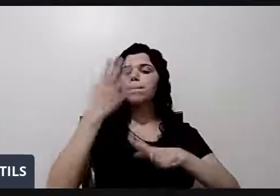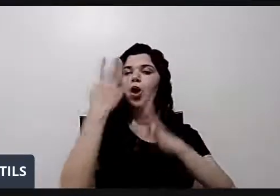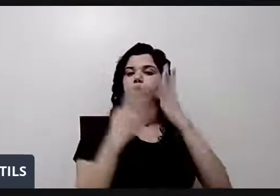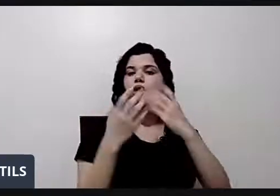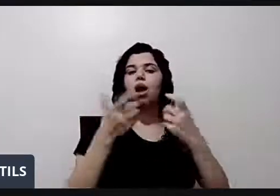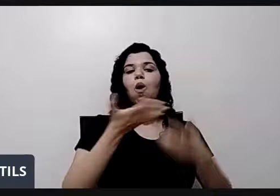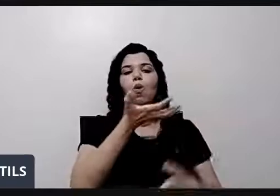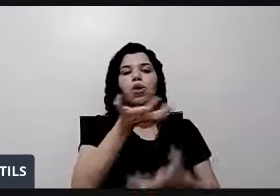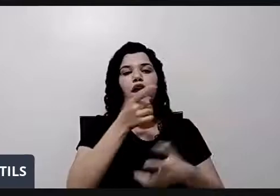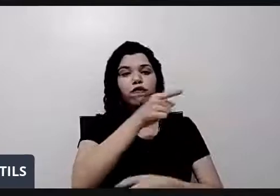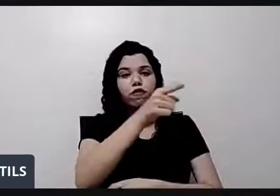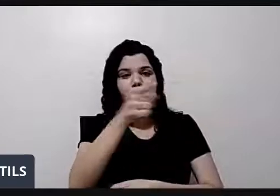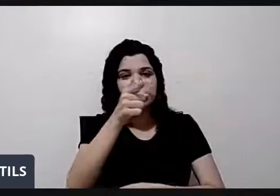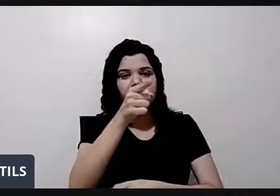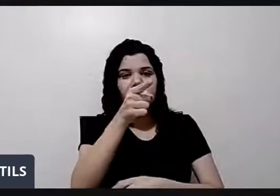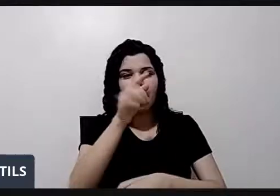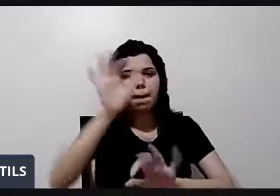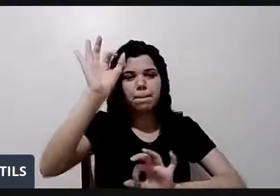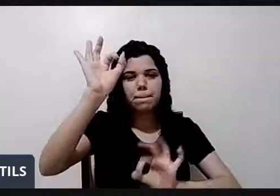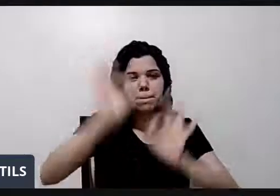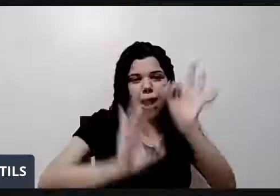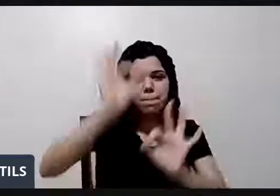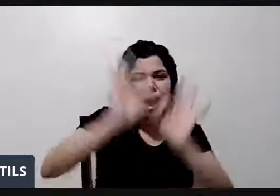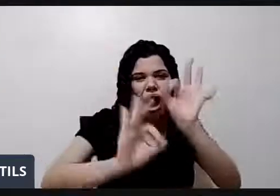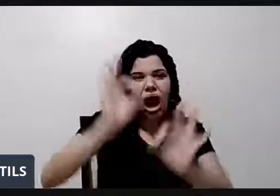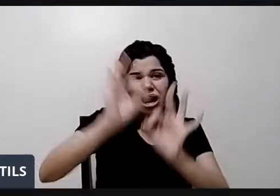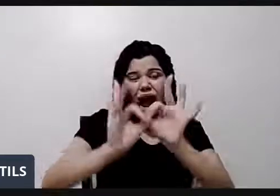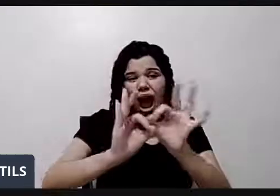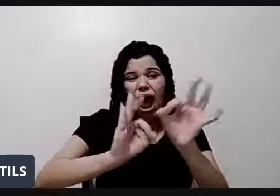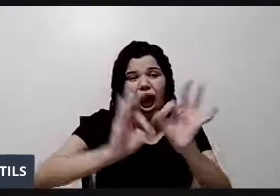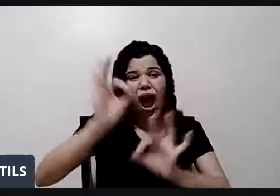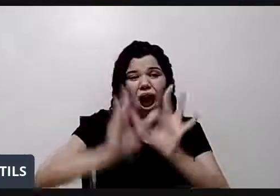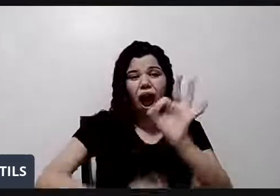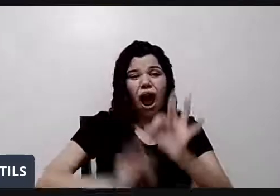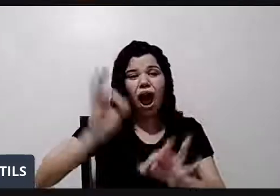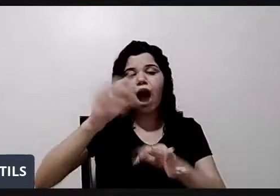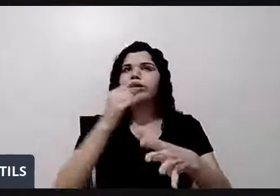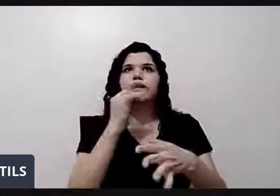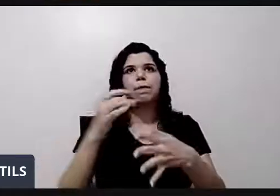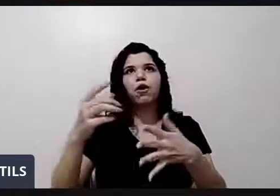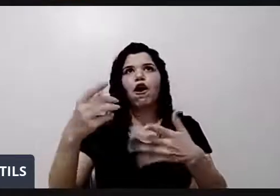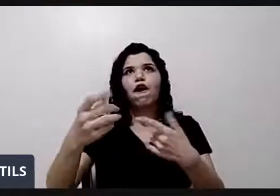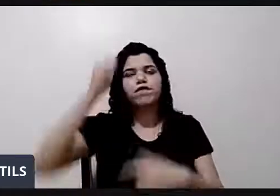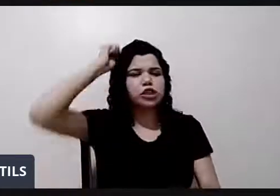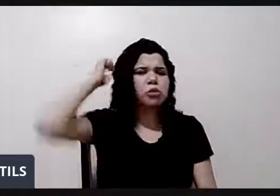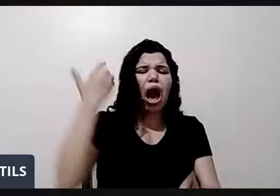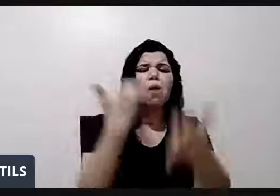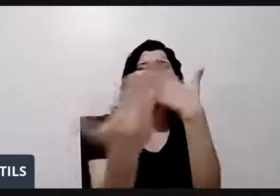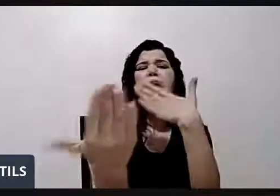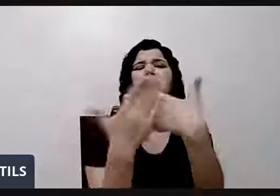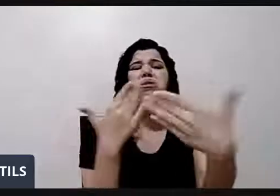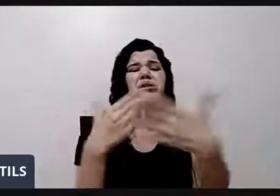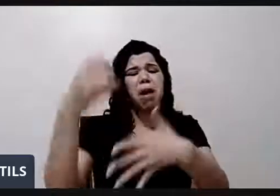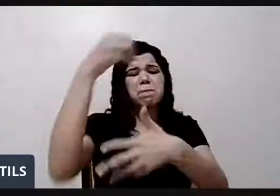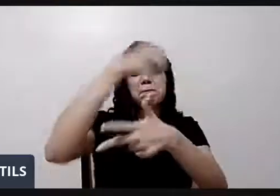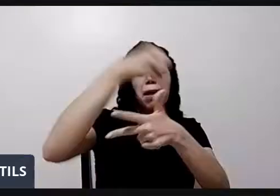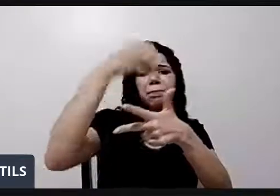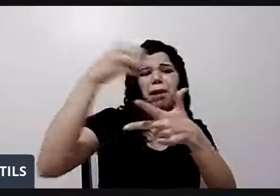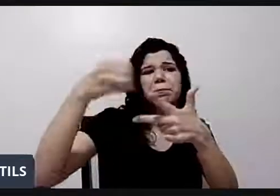para o mais difícil que seja o vestibular. O Enem, o Seriado, qualquer um. Todo o conteúdo do ensino médio. Agora,